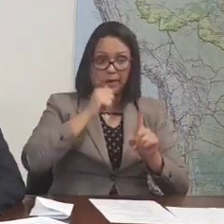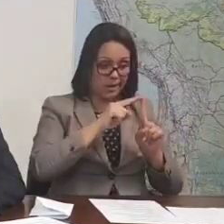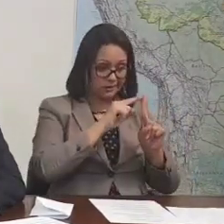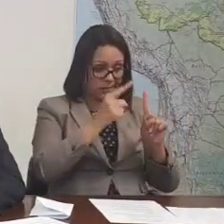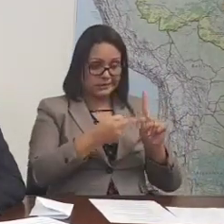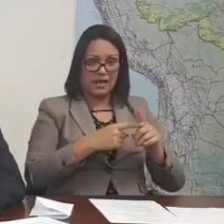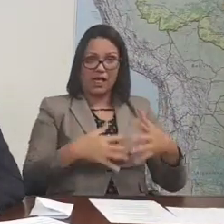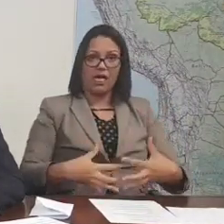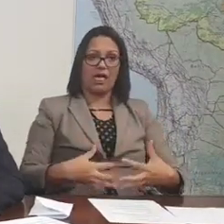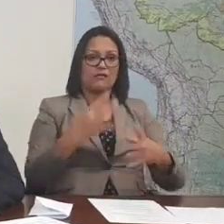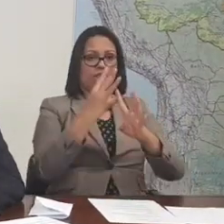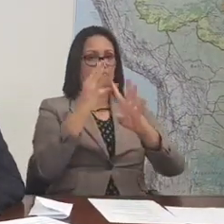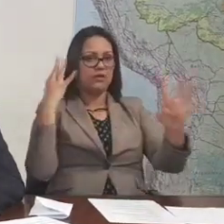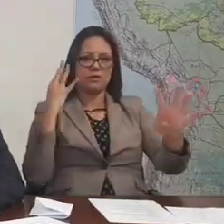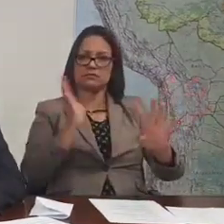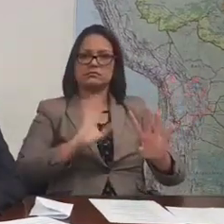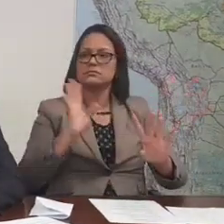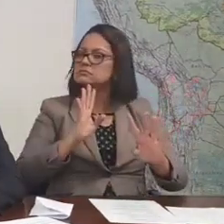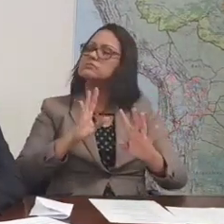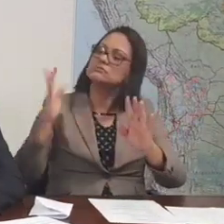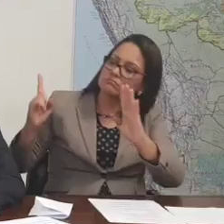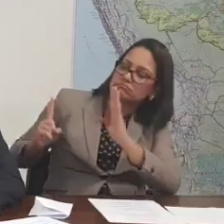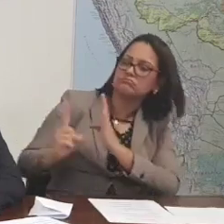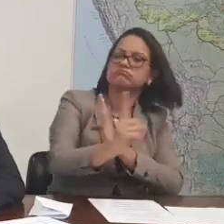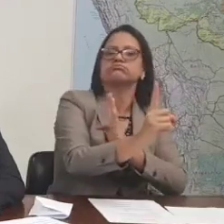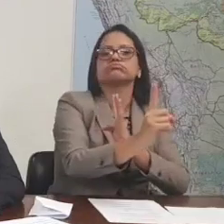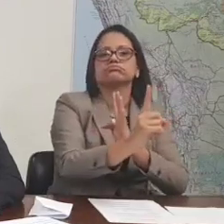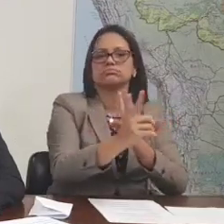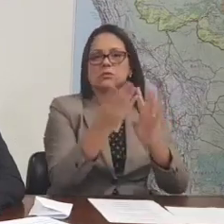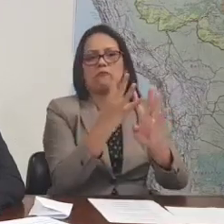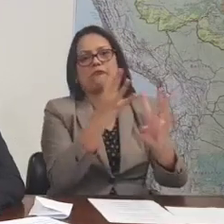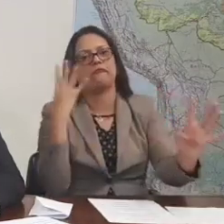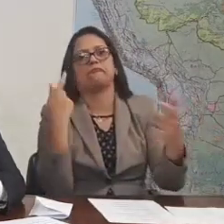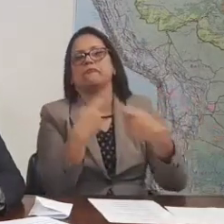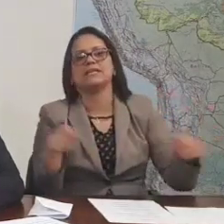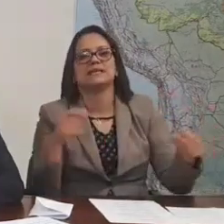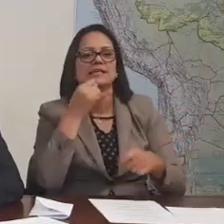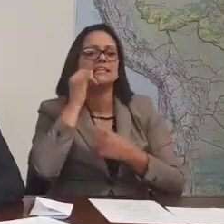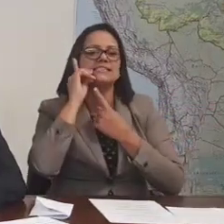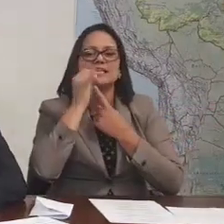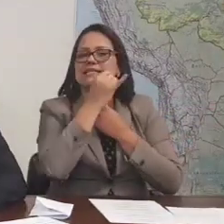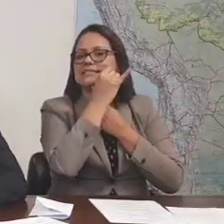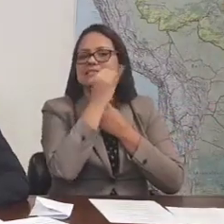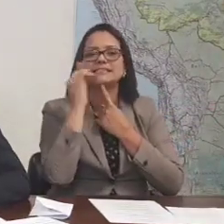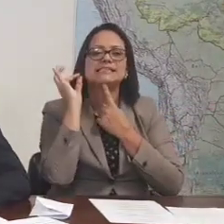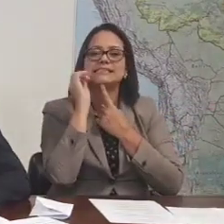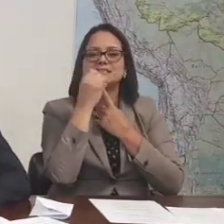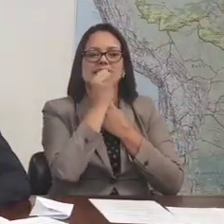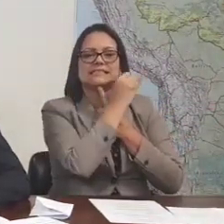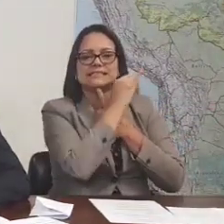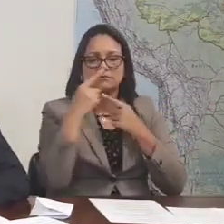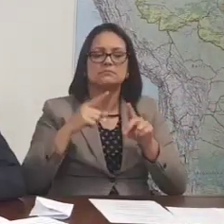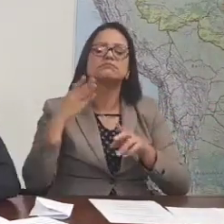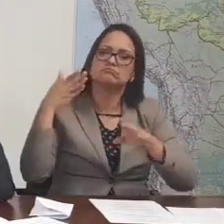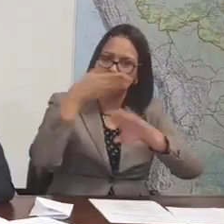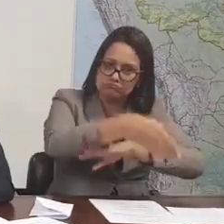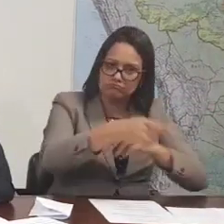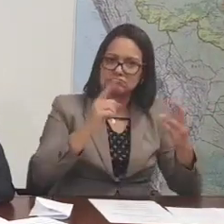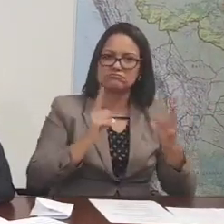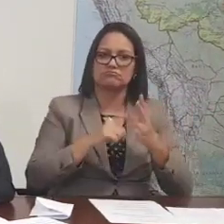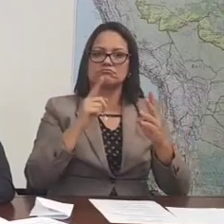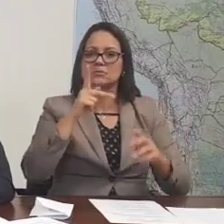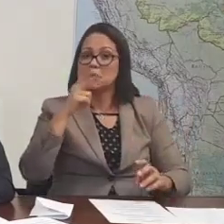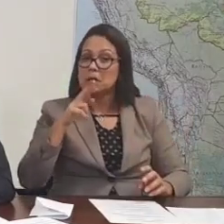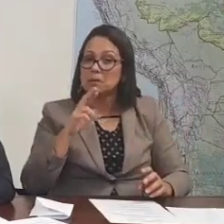fila, a oportunidade chegou, é gestante, passa na frente, tratamento odontológico passa na frente, pré-natal de qualidade,